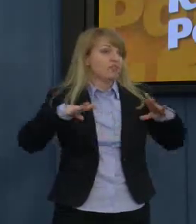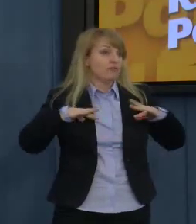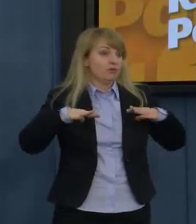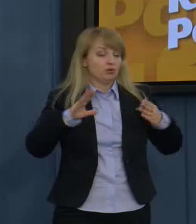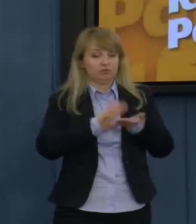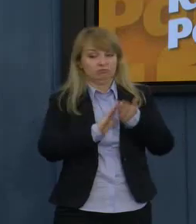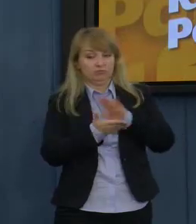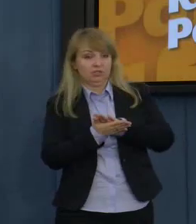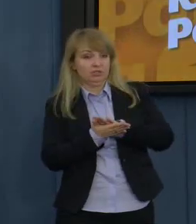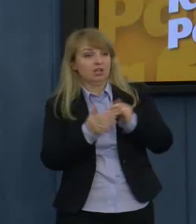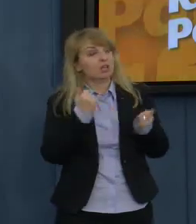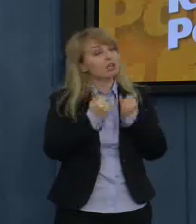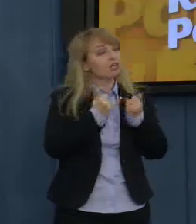Konkurencja jest wtedy, kiedy firmy konkurują m.in. ceną. Konkurencja